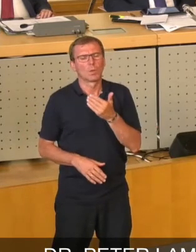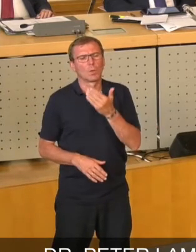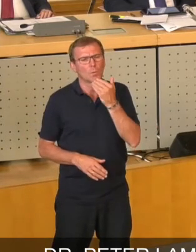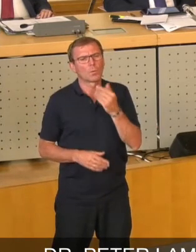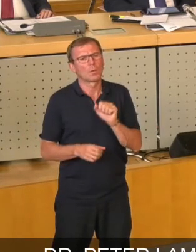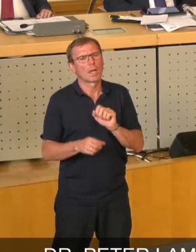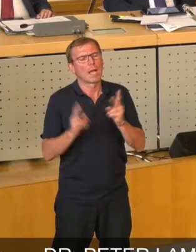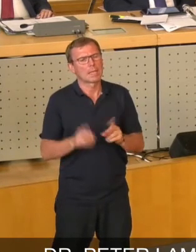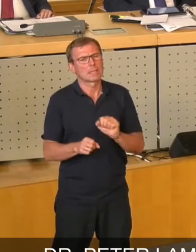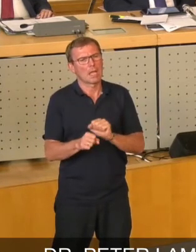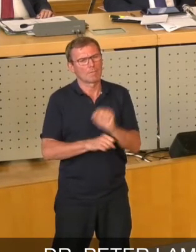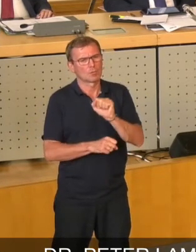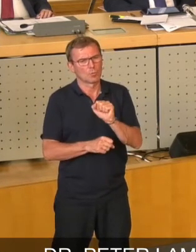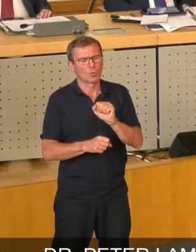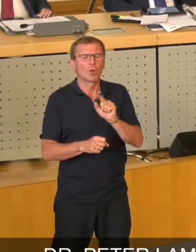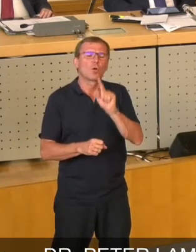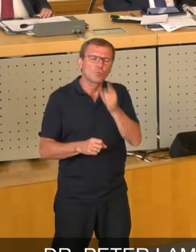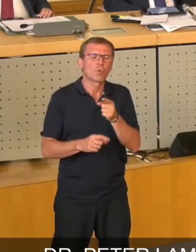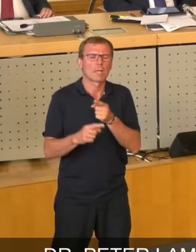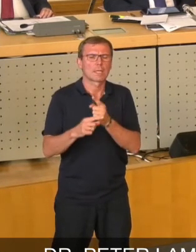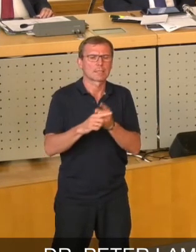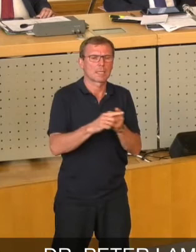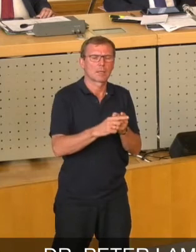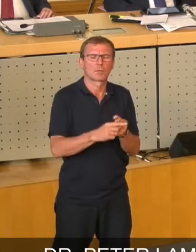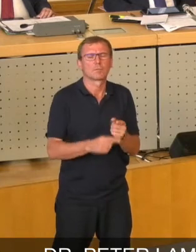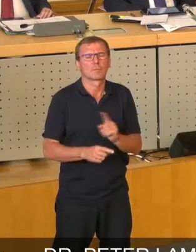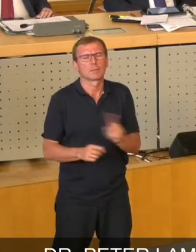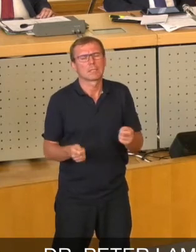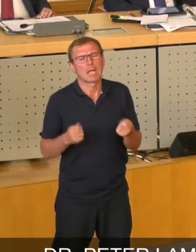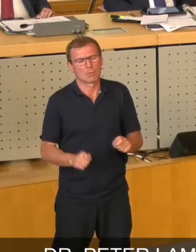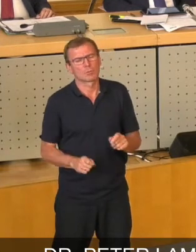rechtlichen Gründen gegen Teile dieses Beschlusses nicht ausgeschlossen.